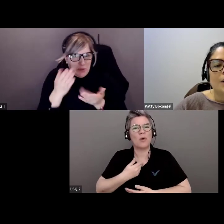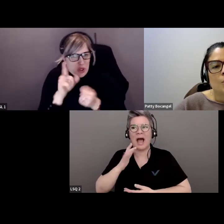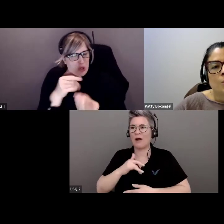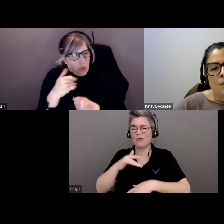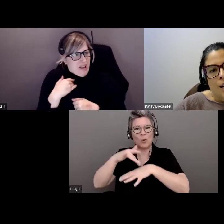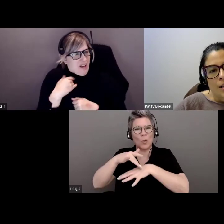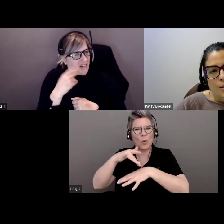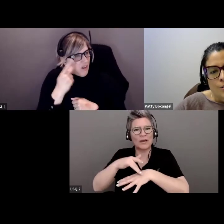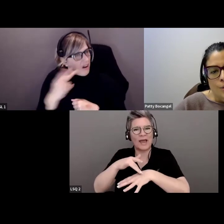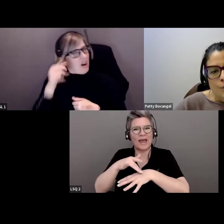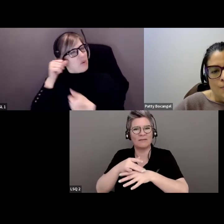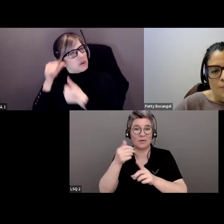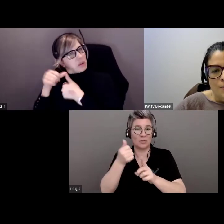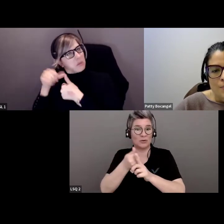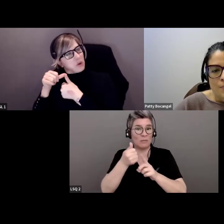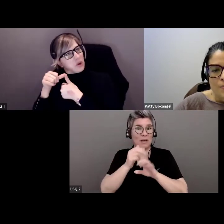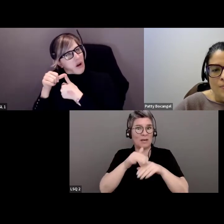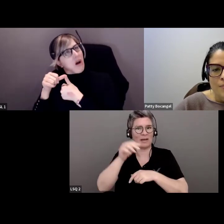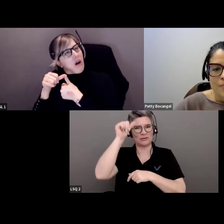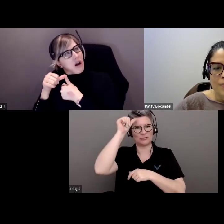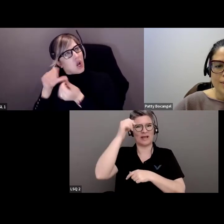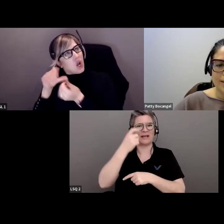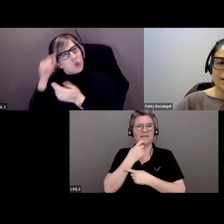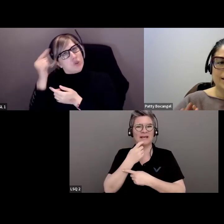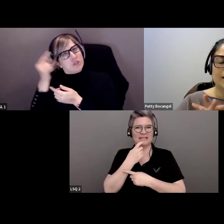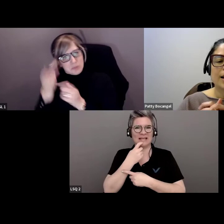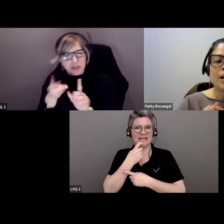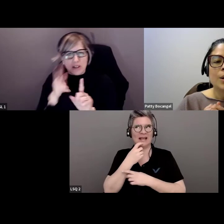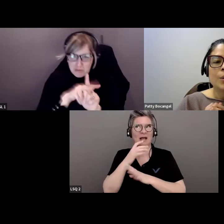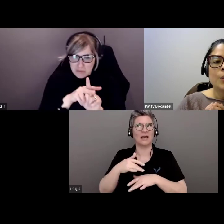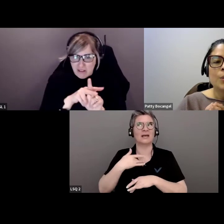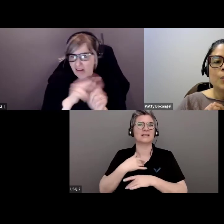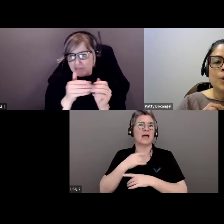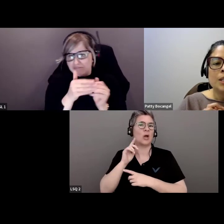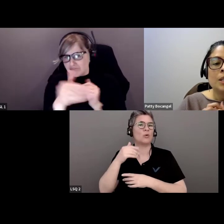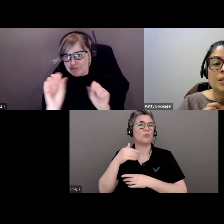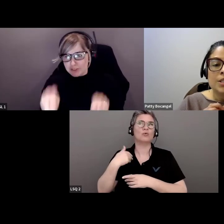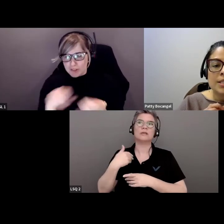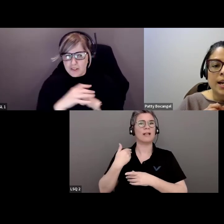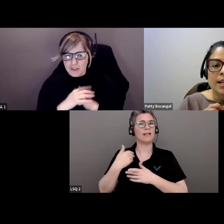concret dont vous pourrez peut-être vous souvenir et qui vous paraîtra peut-être utile.